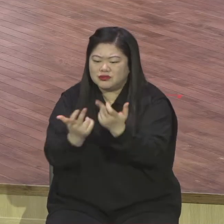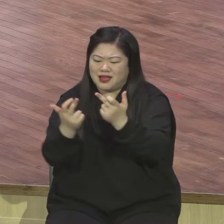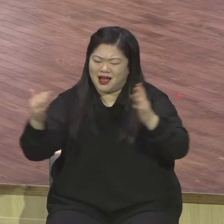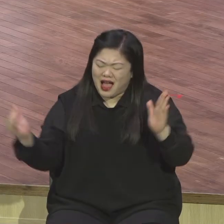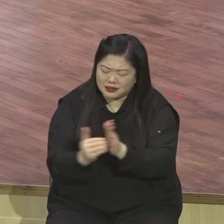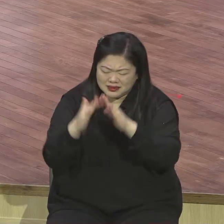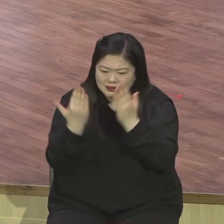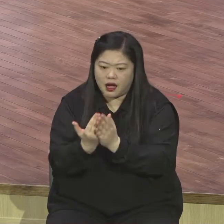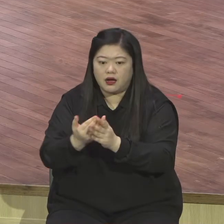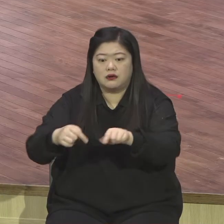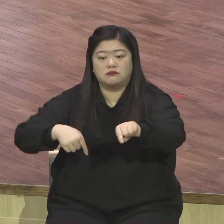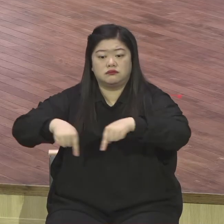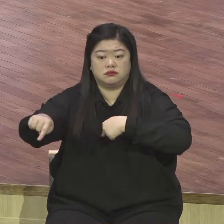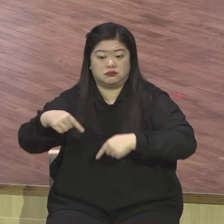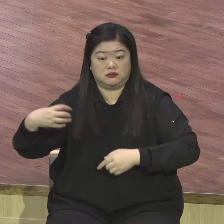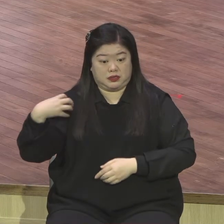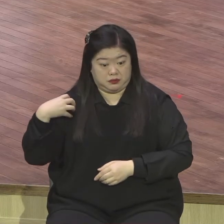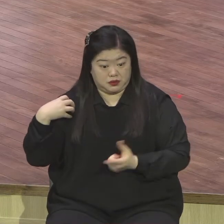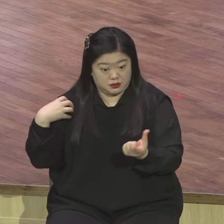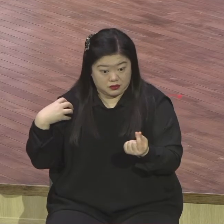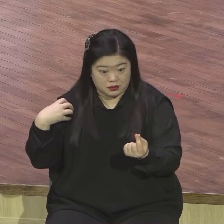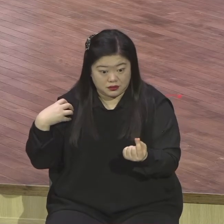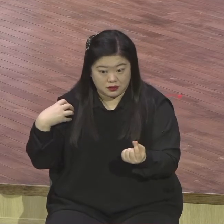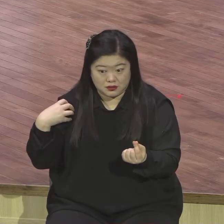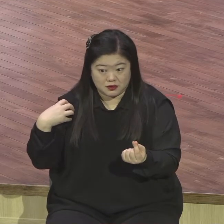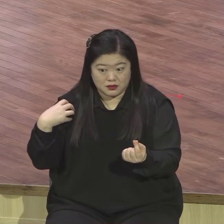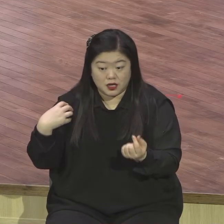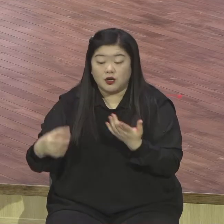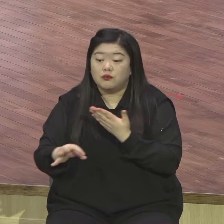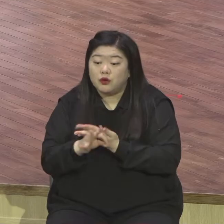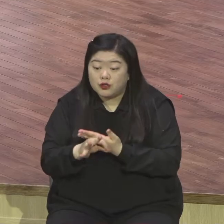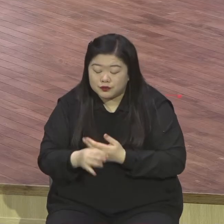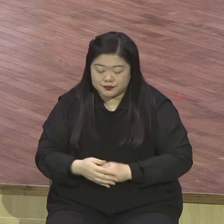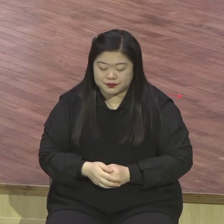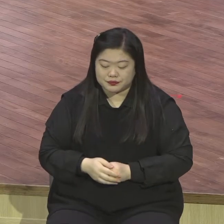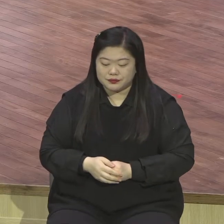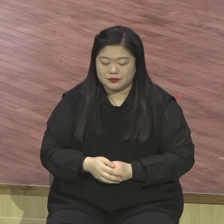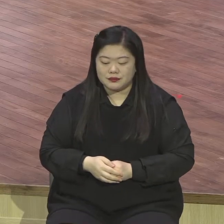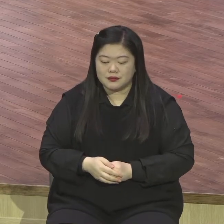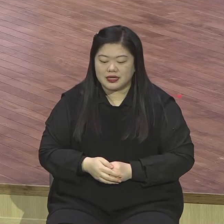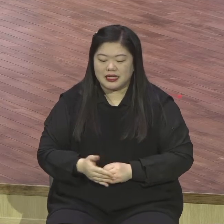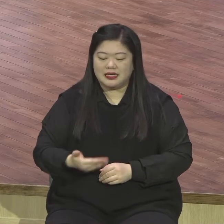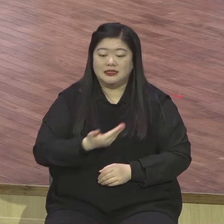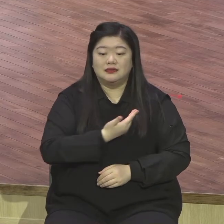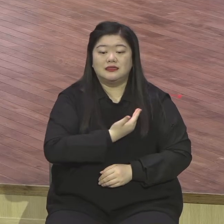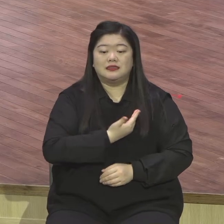그럼 뭐예요? 제자들을 큰 풍랑 속에 두신 것이 뭐입니까?